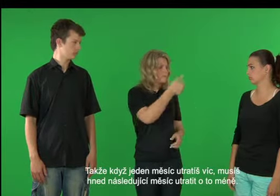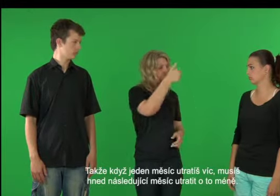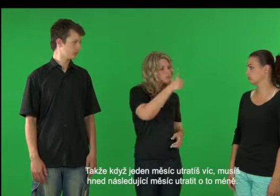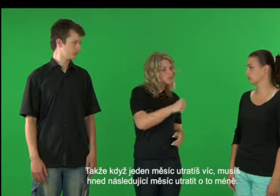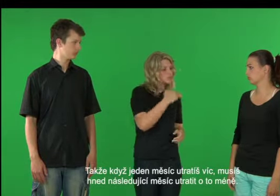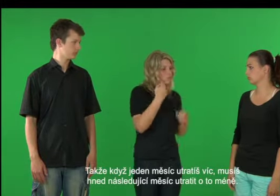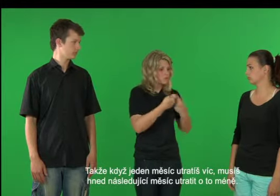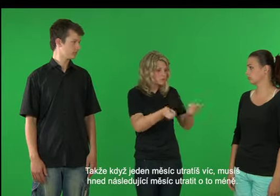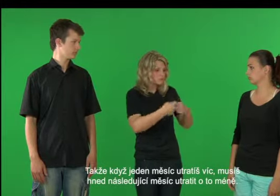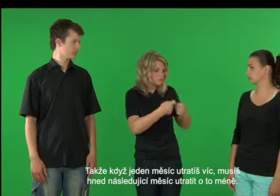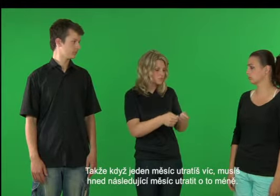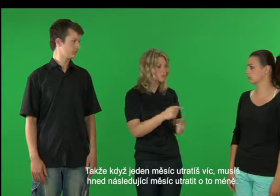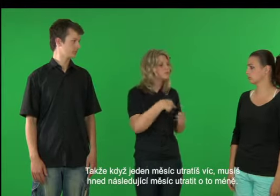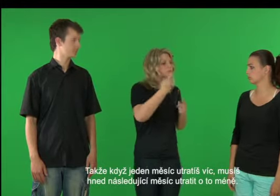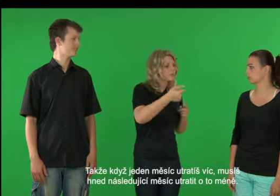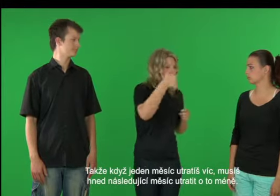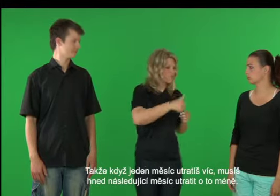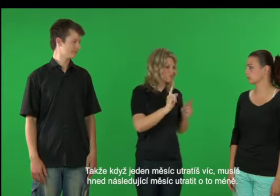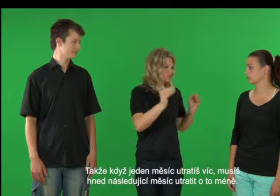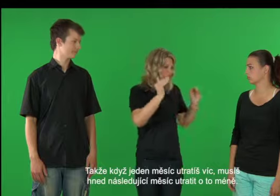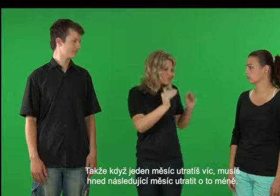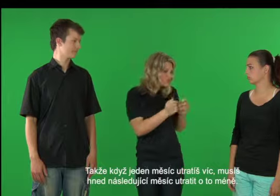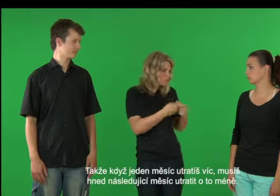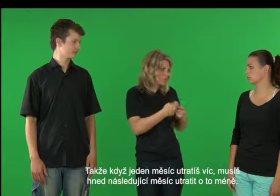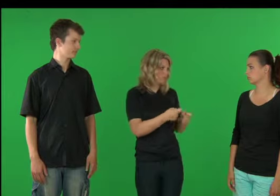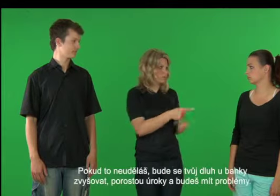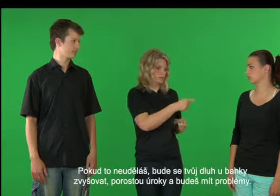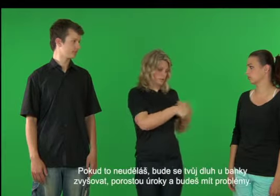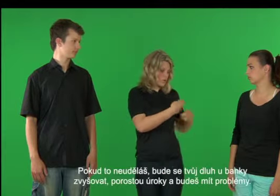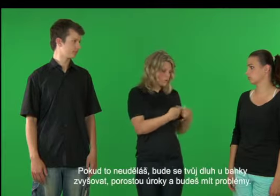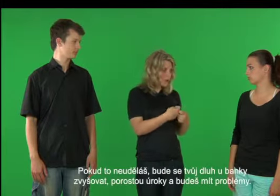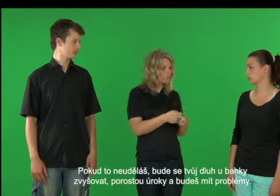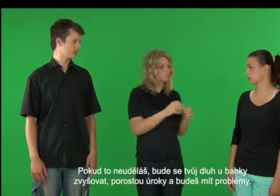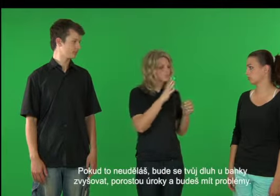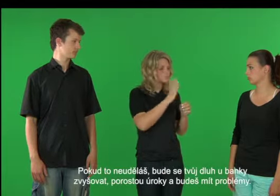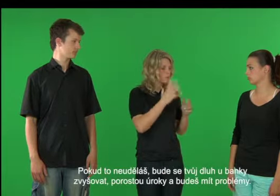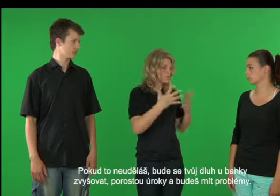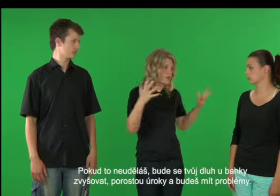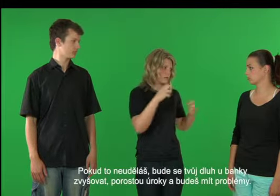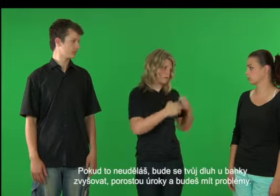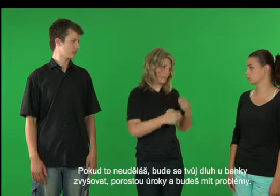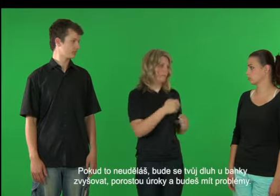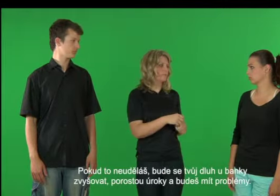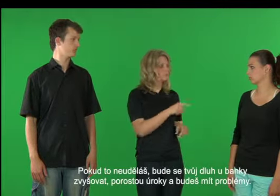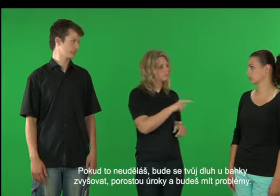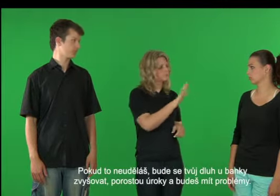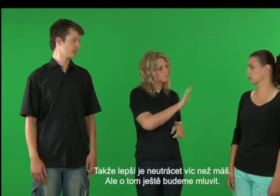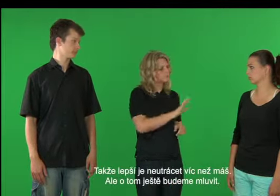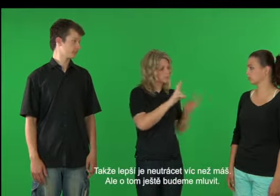jeden měsíc utratíš víc, musíš hned následující měsíc utratit o to méně. Pokud to neuděláš, bude tvůj dluh u banky zvyšovat,